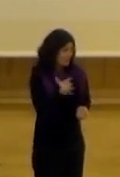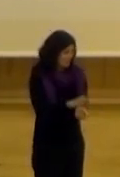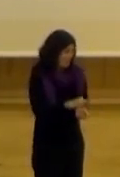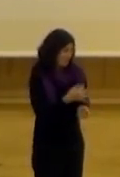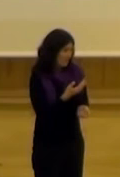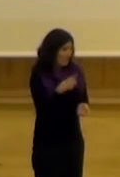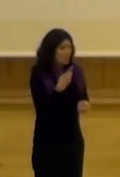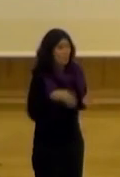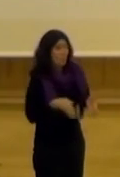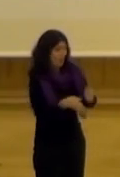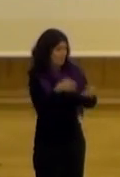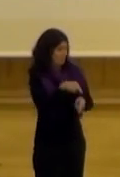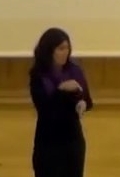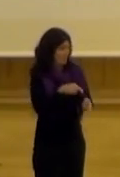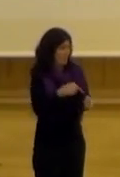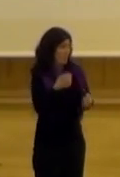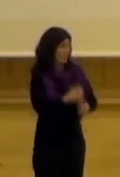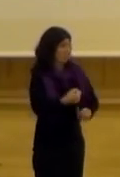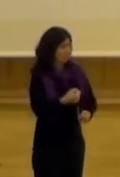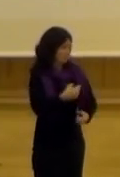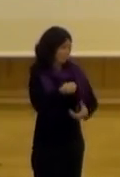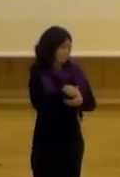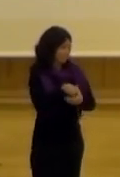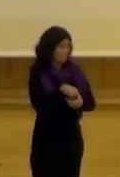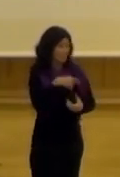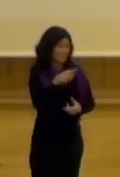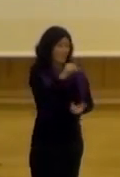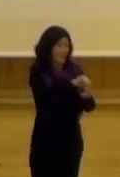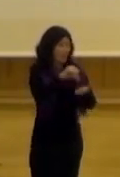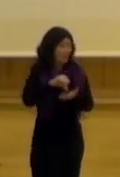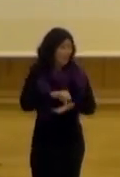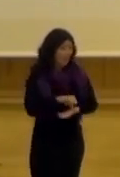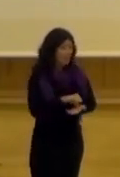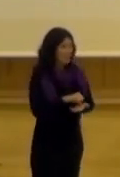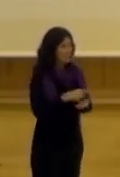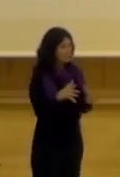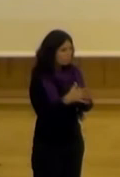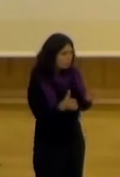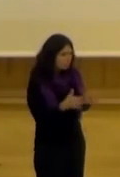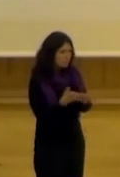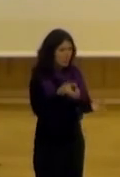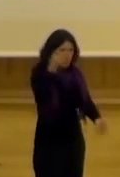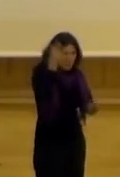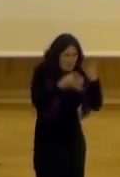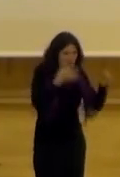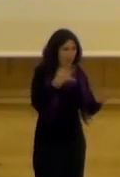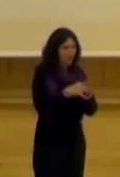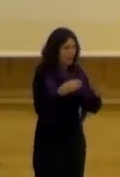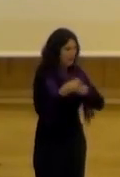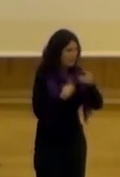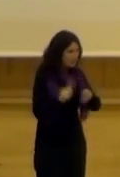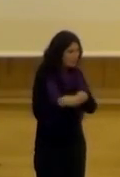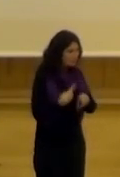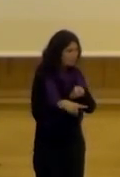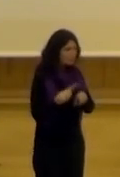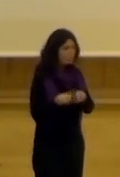se tiene un camino que es lo más evidente de que el ciudadano que ha lo que ha de cosa